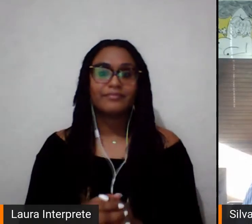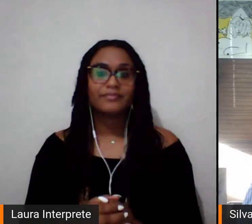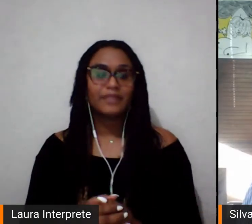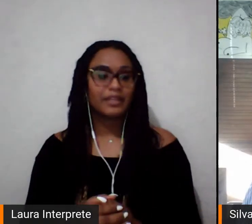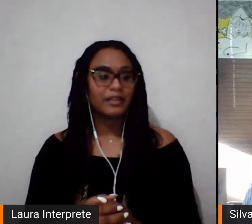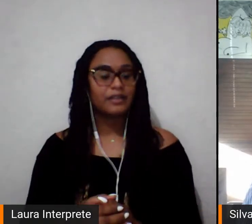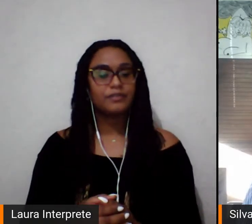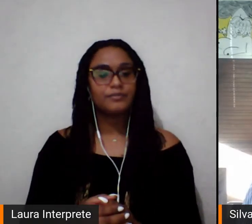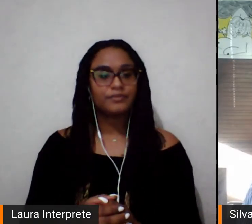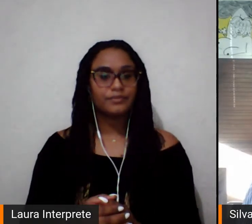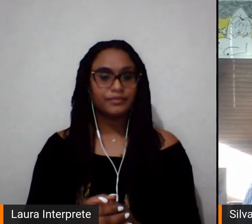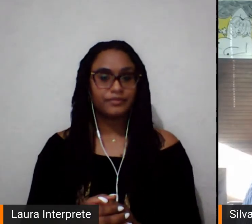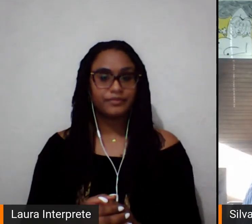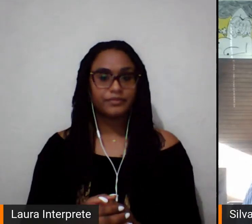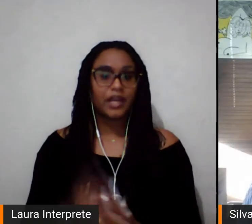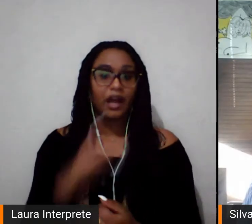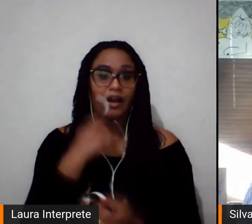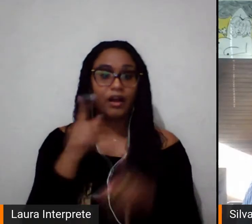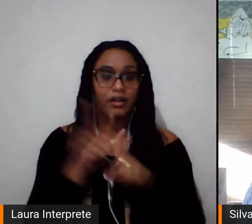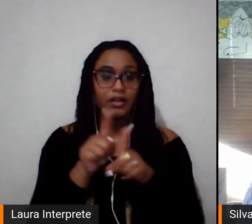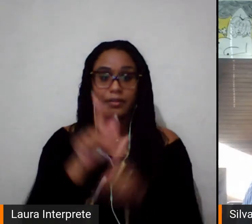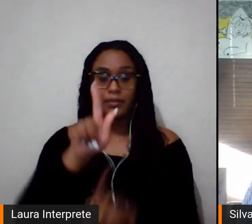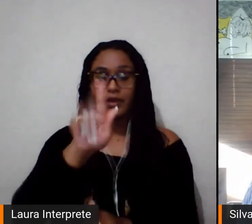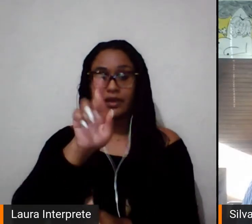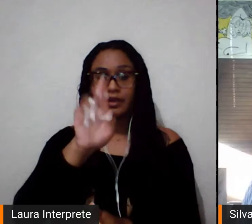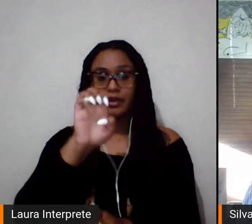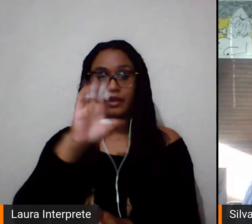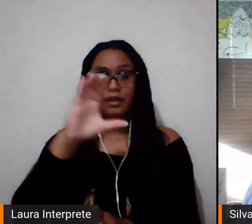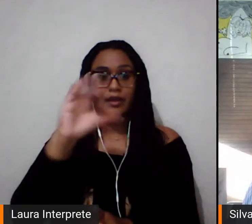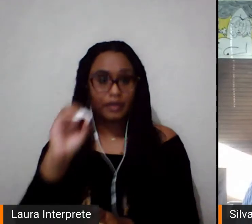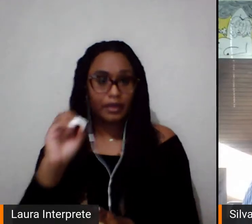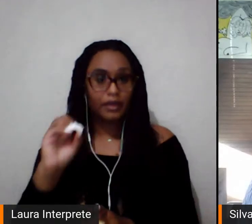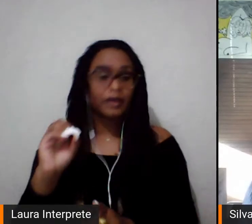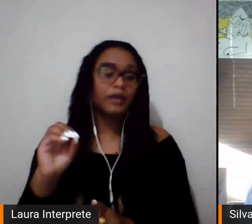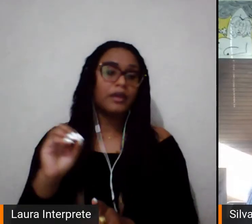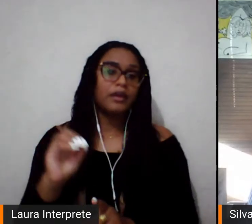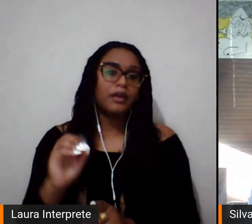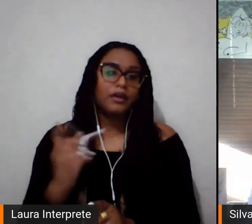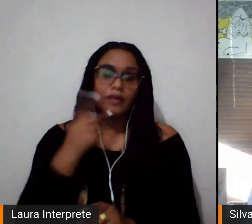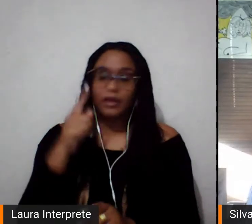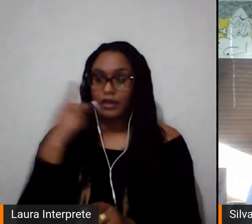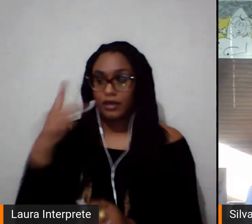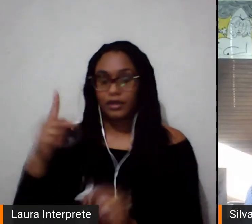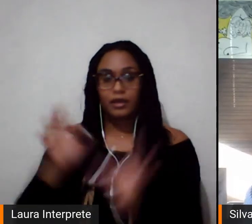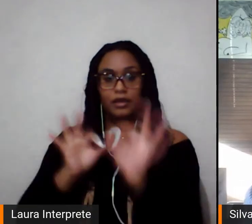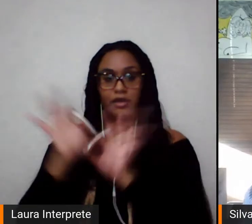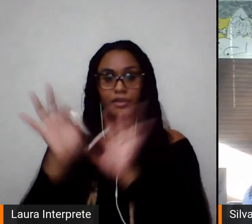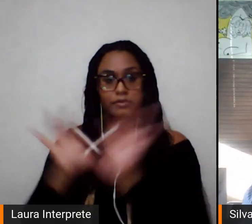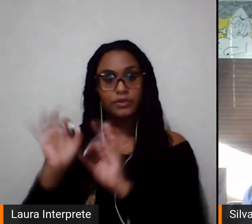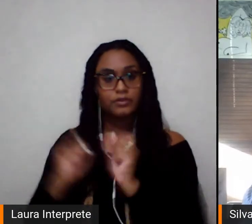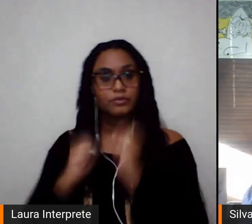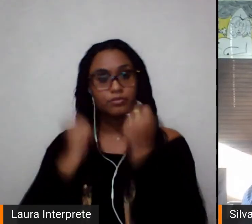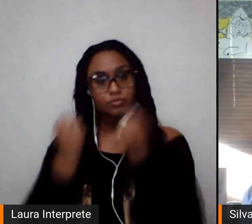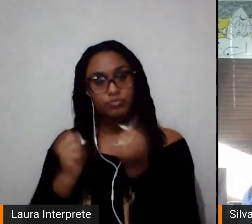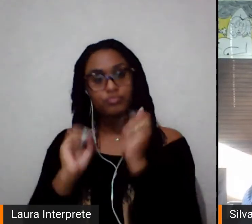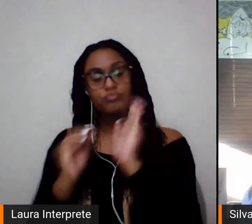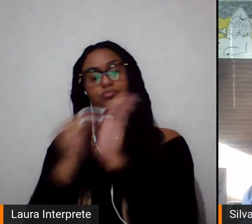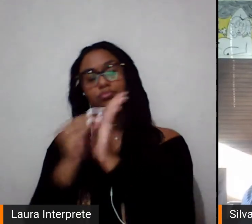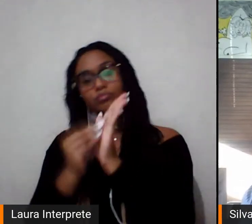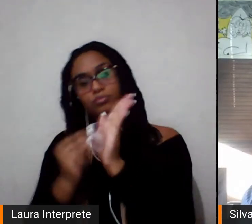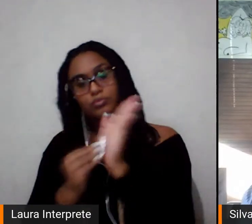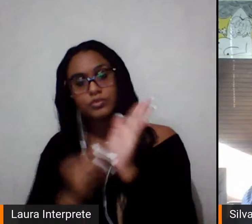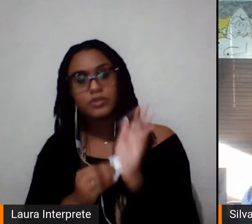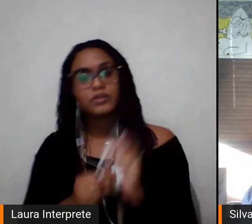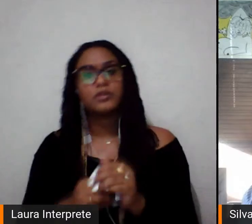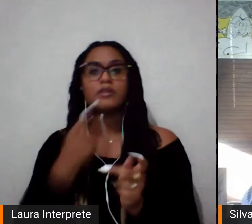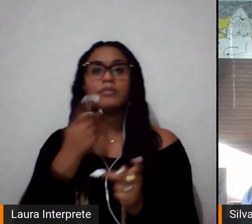Greco, Grupo de Estudos sobre Esporte, Cultura e História, e também a rede de pesquisa sobre as mulheres e futebol